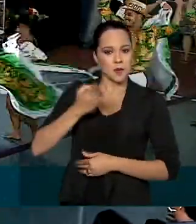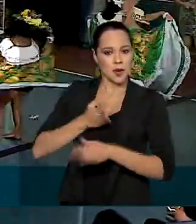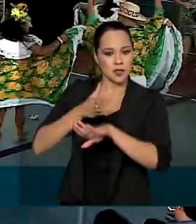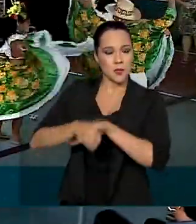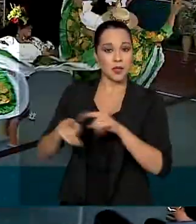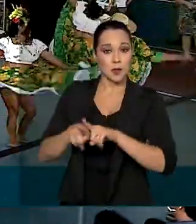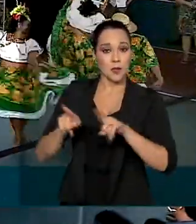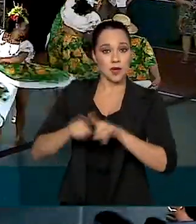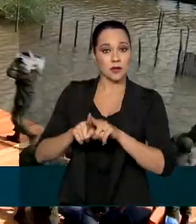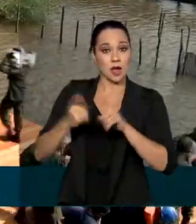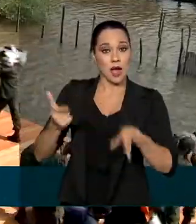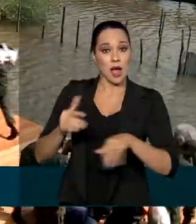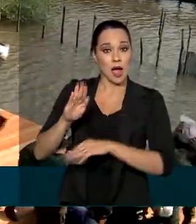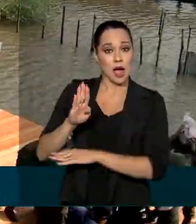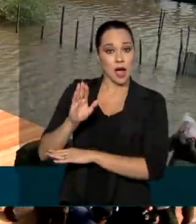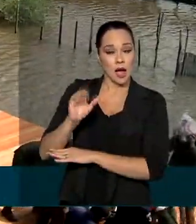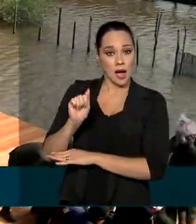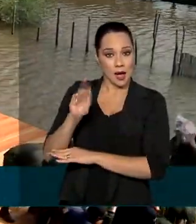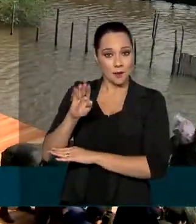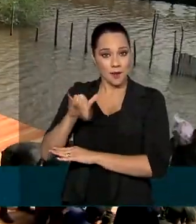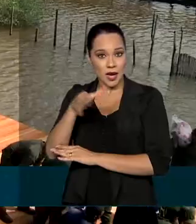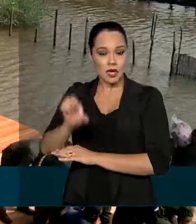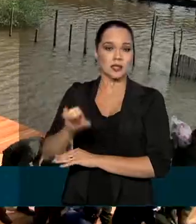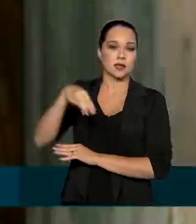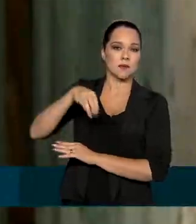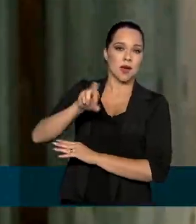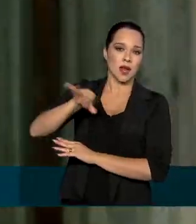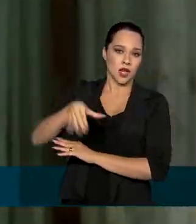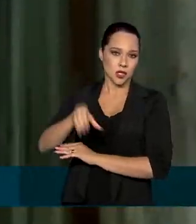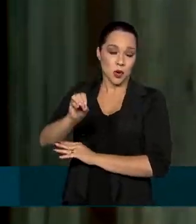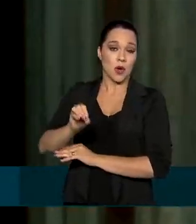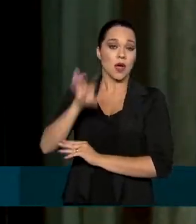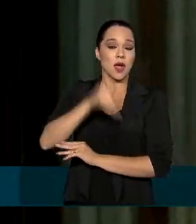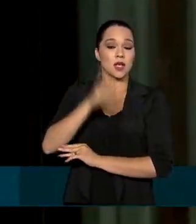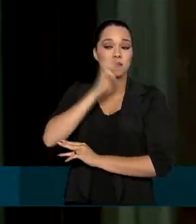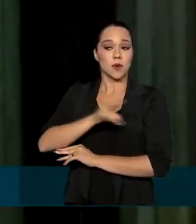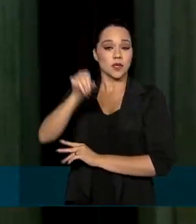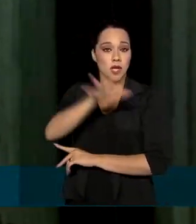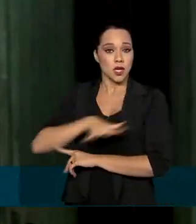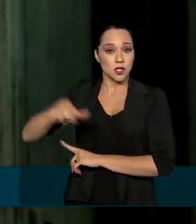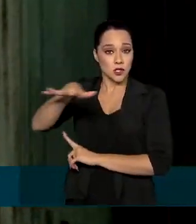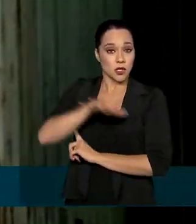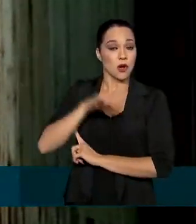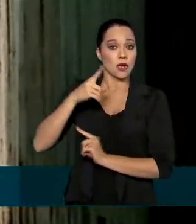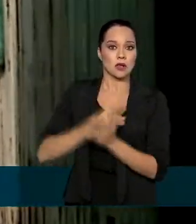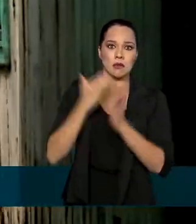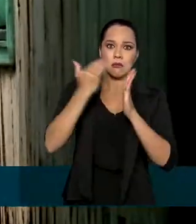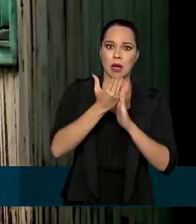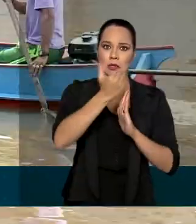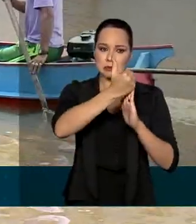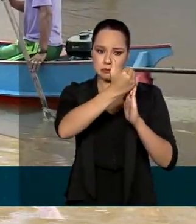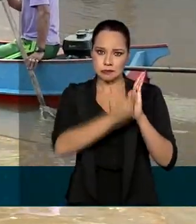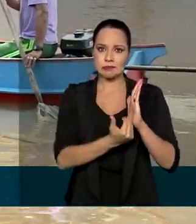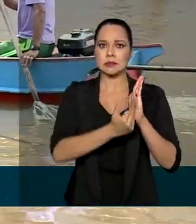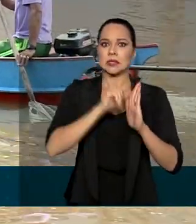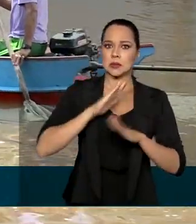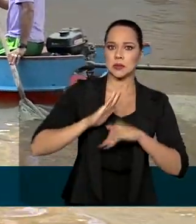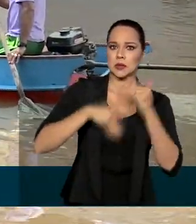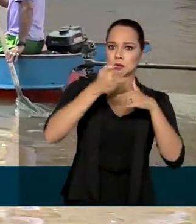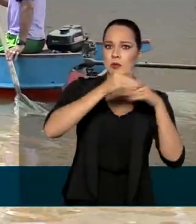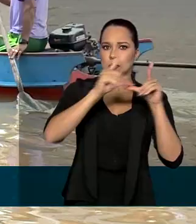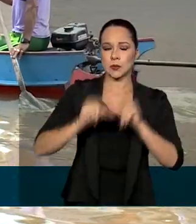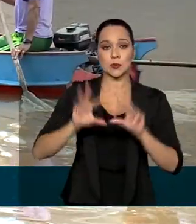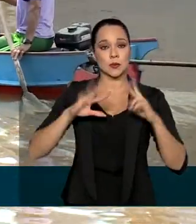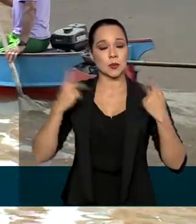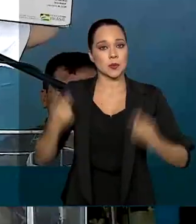Abrace o Marajó. A iniciativa é uma resposta à região, que apresenta um dos mais baixos índices de desenvolvimento